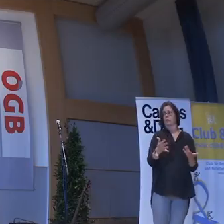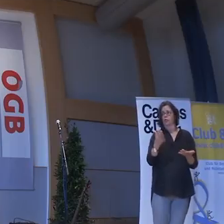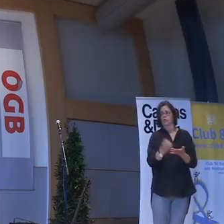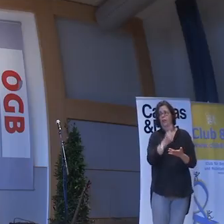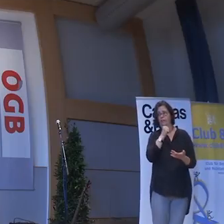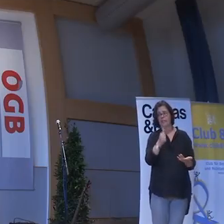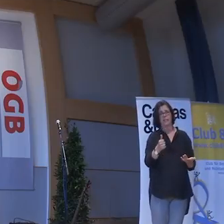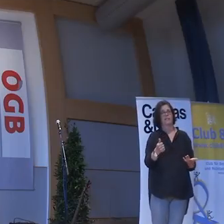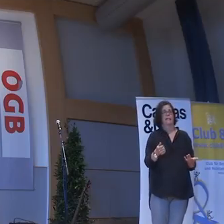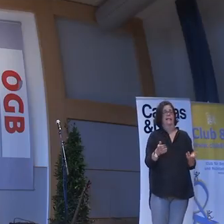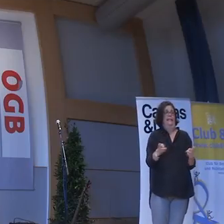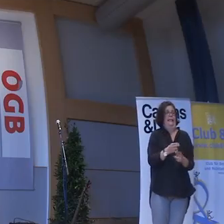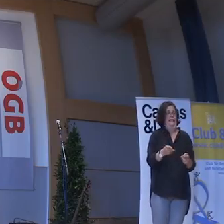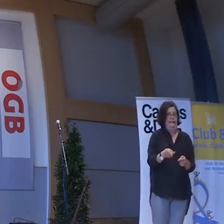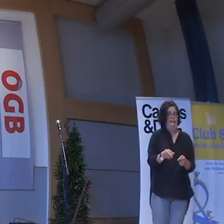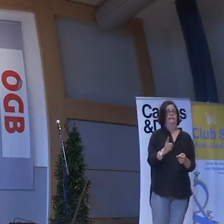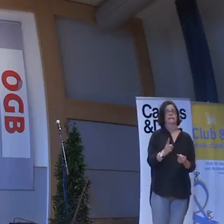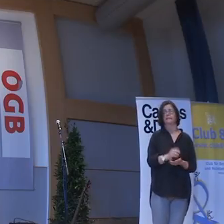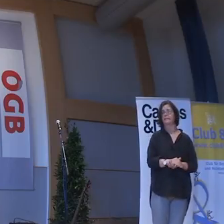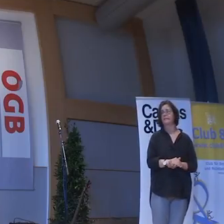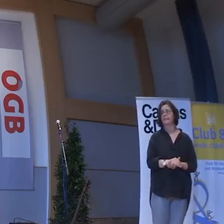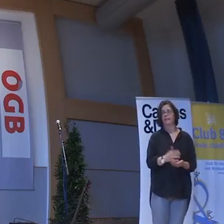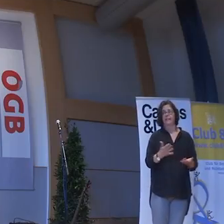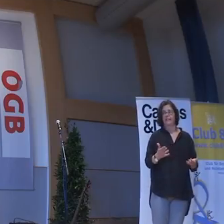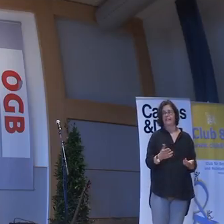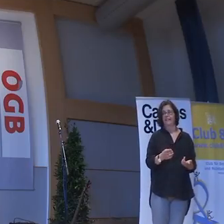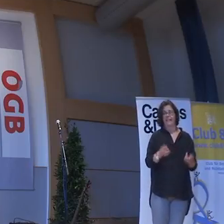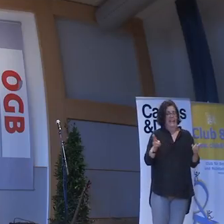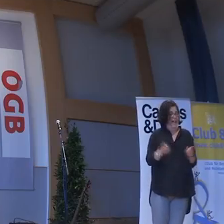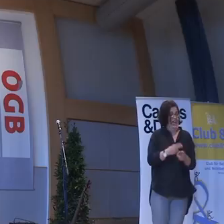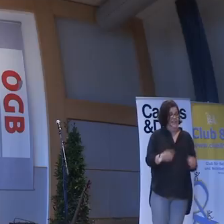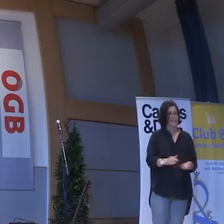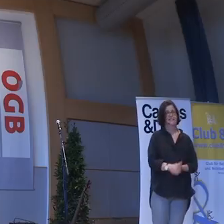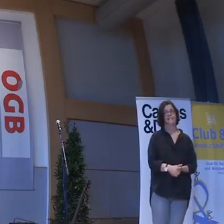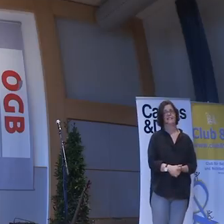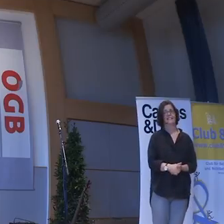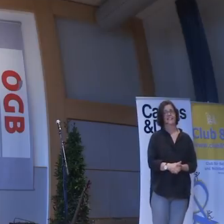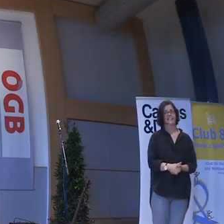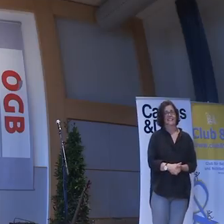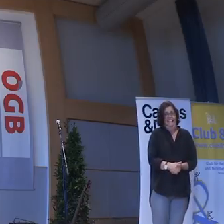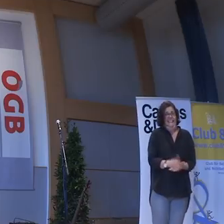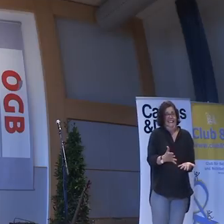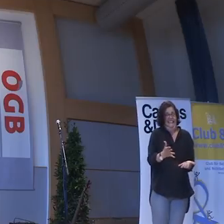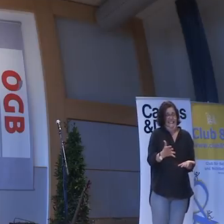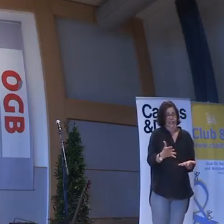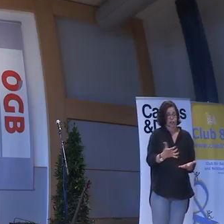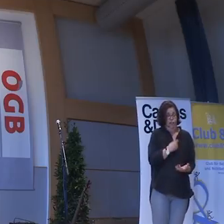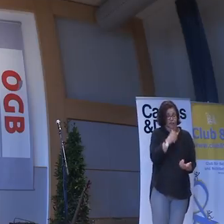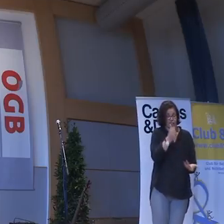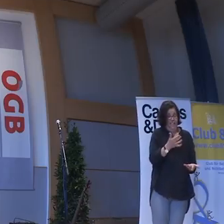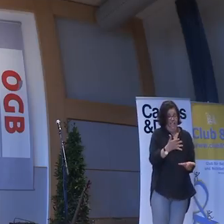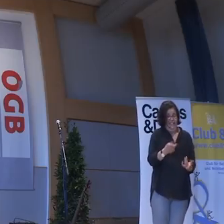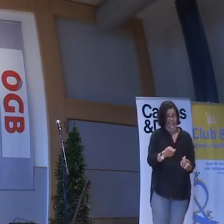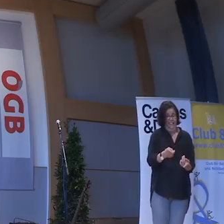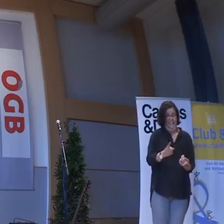Aber es geht nicht. Er kommt einfach nicht hoch. Er kriegt ihn nicht zusammen. ist einfach